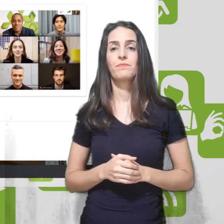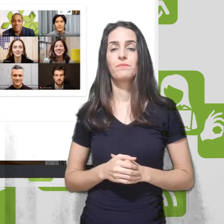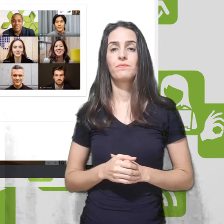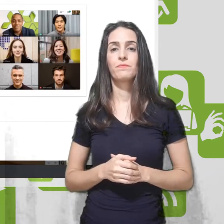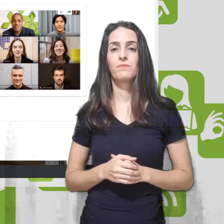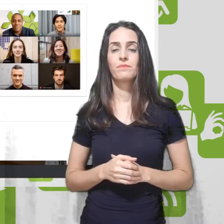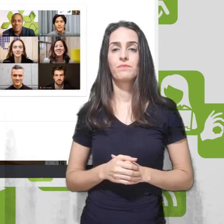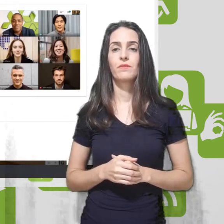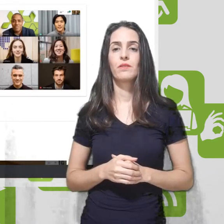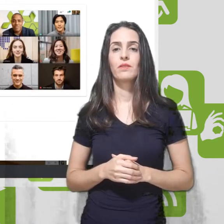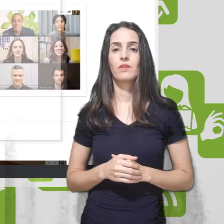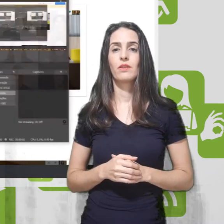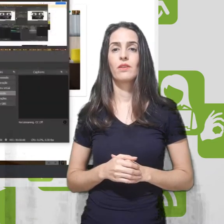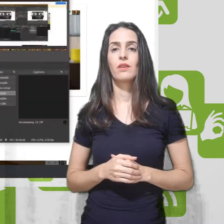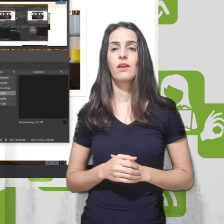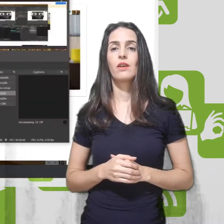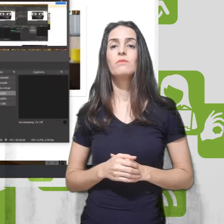Aqui eu vou executar assim mesmo.